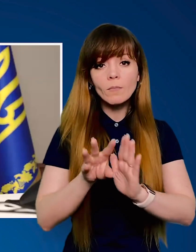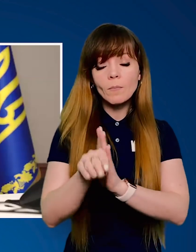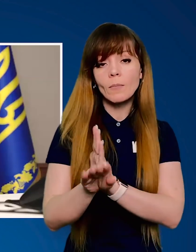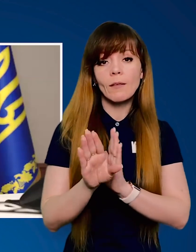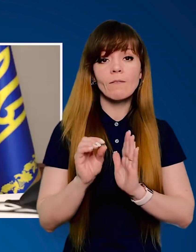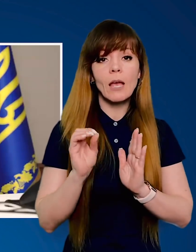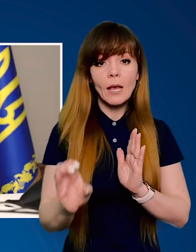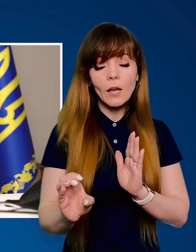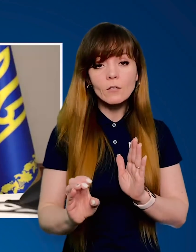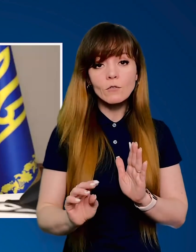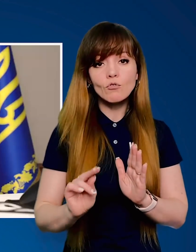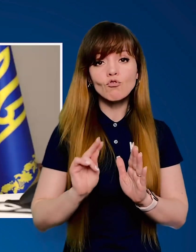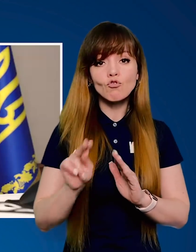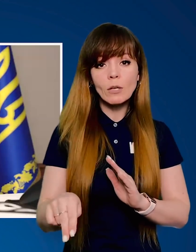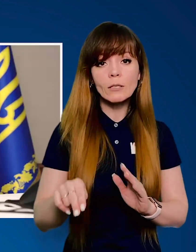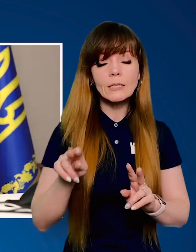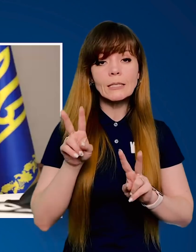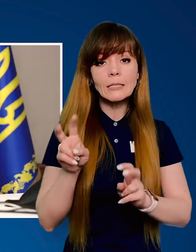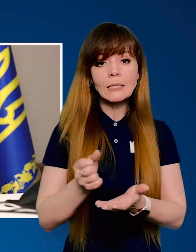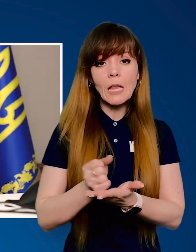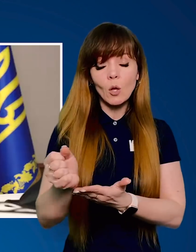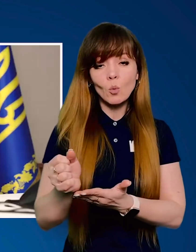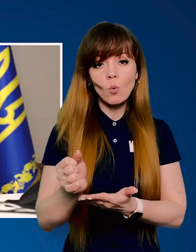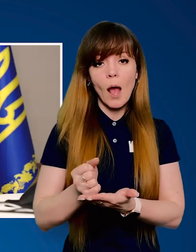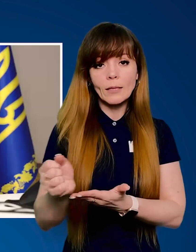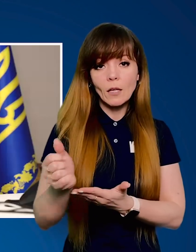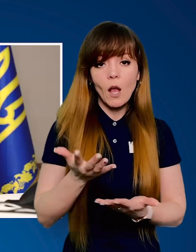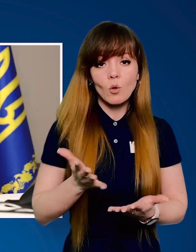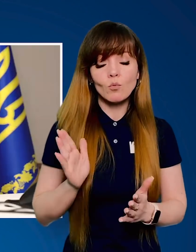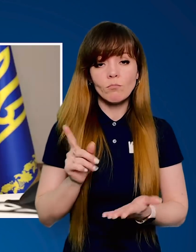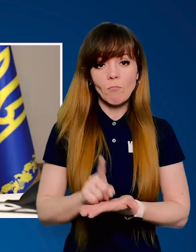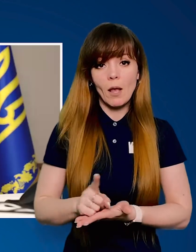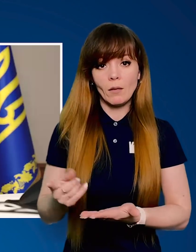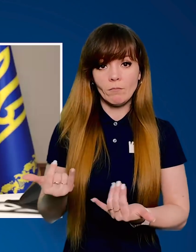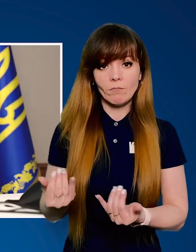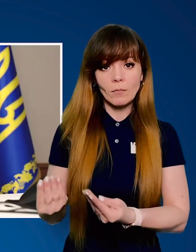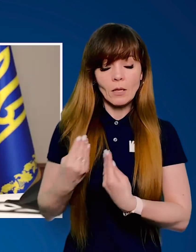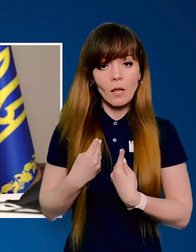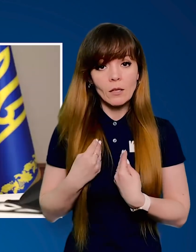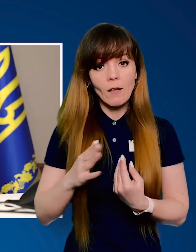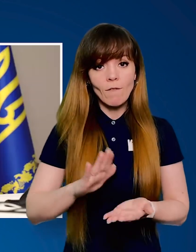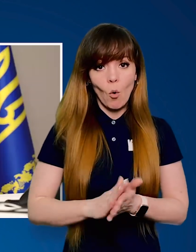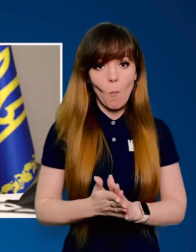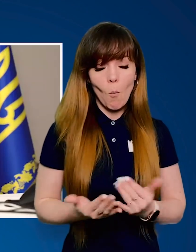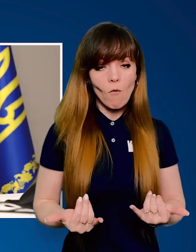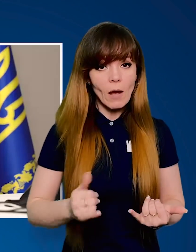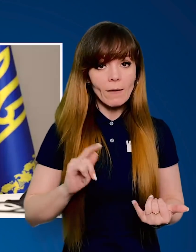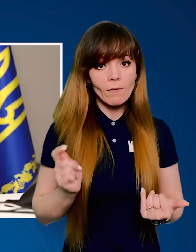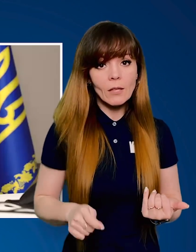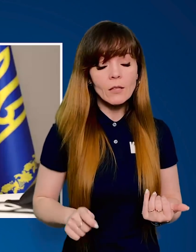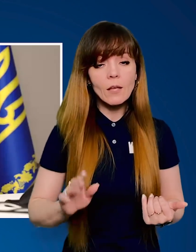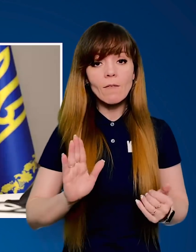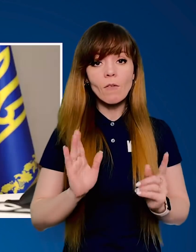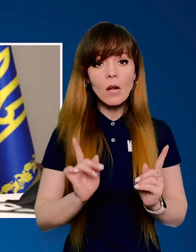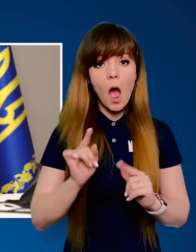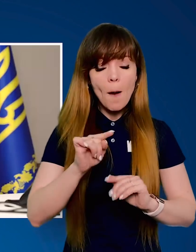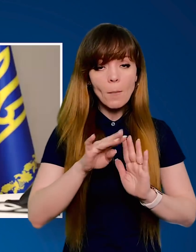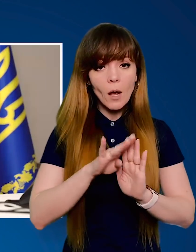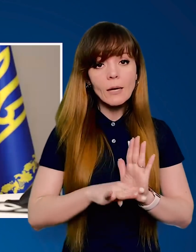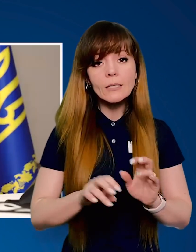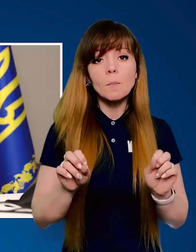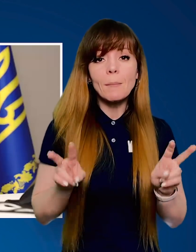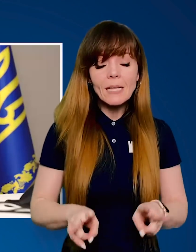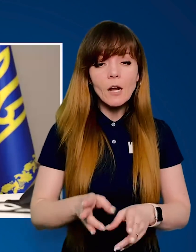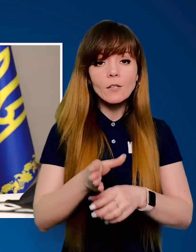України в Європейський Союз через статут кандидатства, який має бути наданий саме зараз, в умовах війни. В